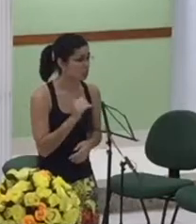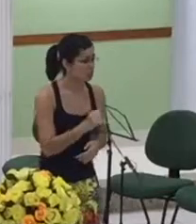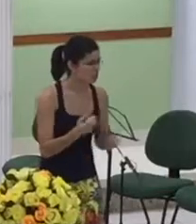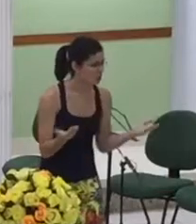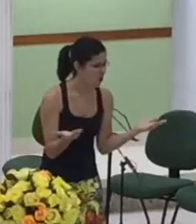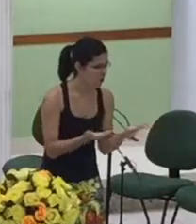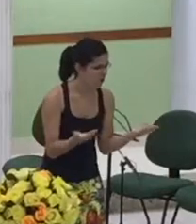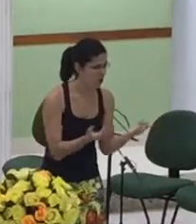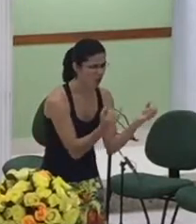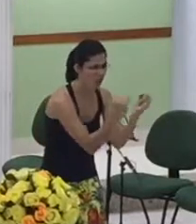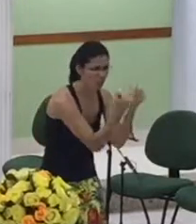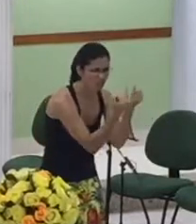imagine na época